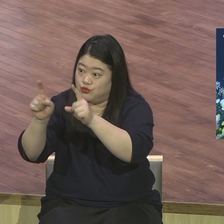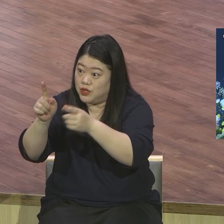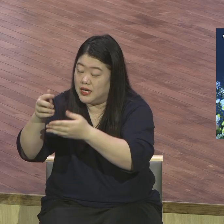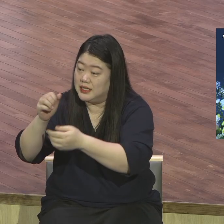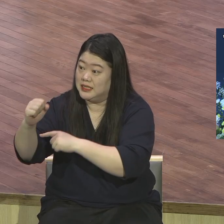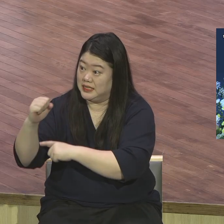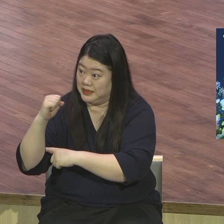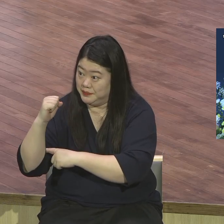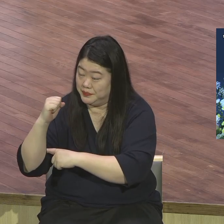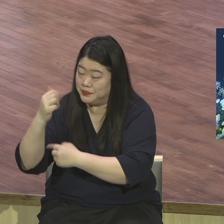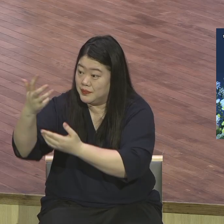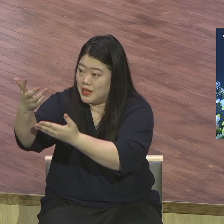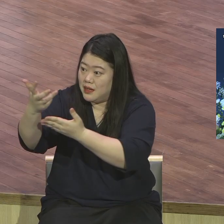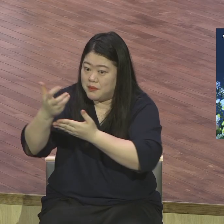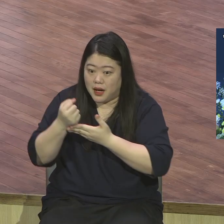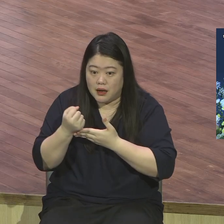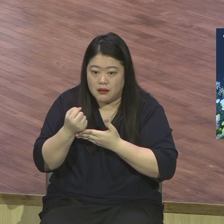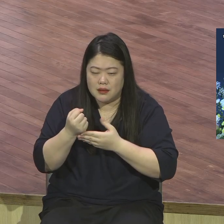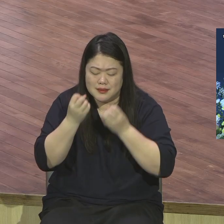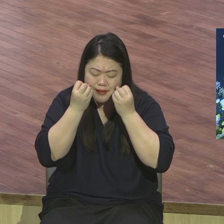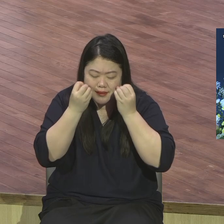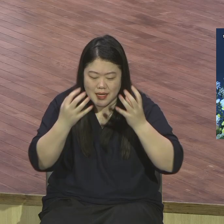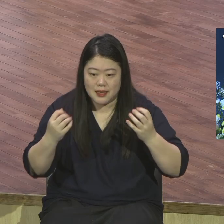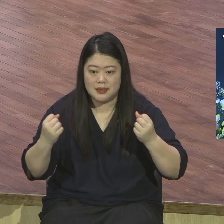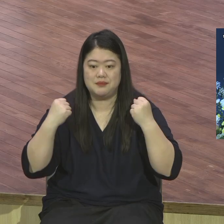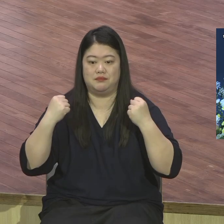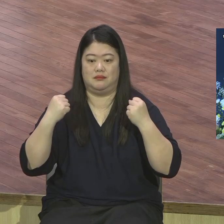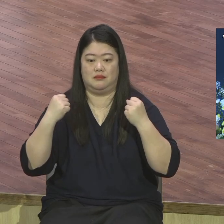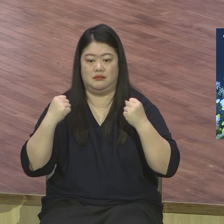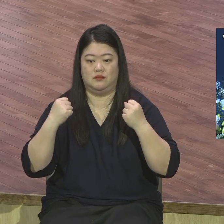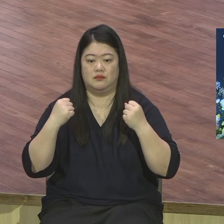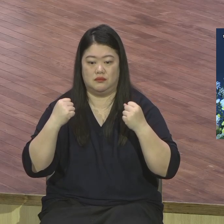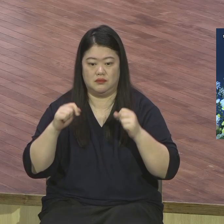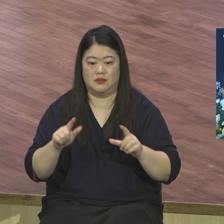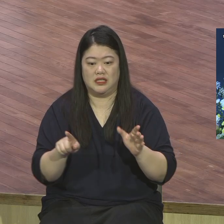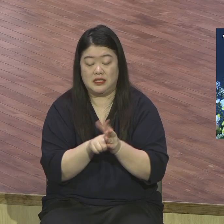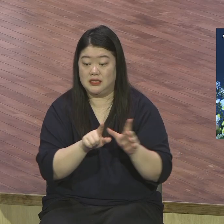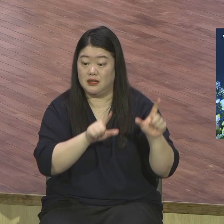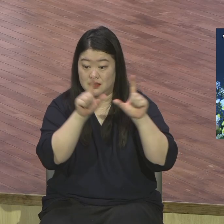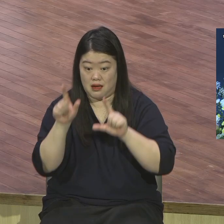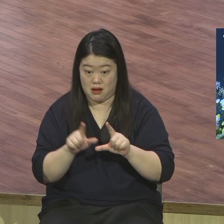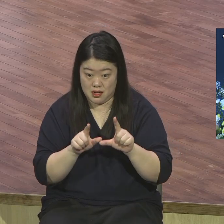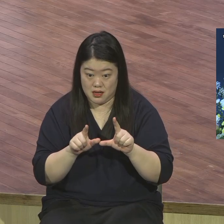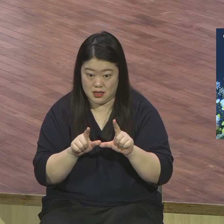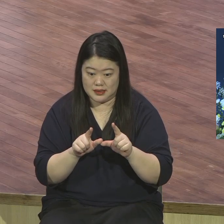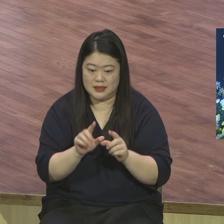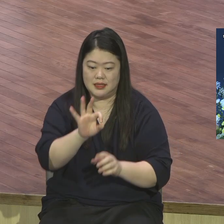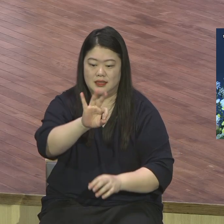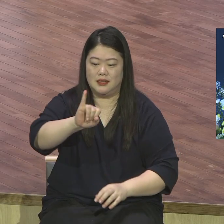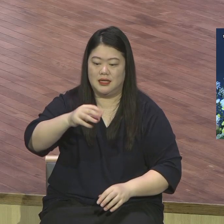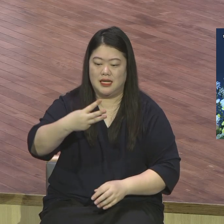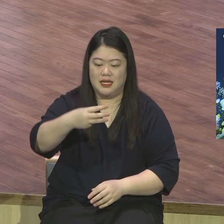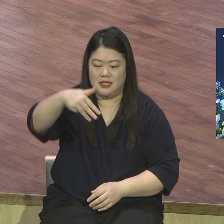날개침이 올라간 것 같은 생명력 있는 그런 일출 인생 사시기를 재물어 축복합니다